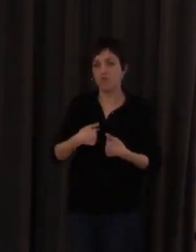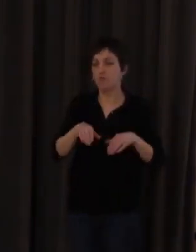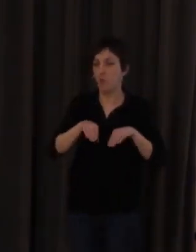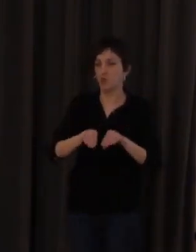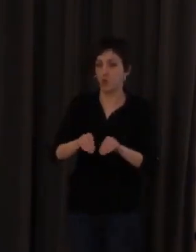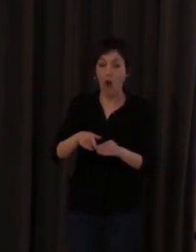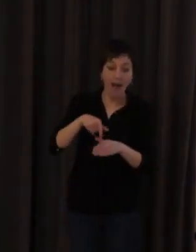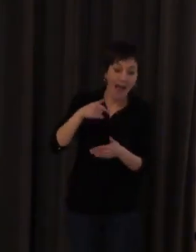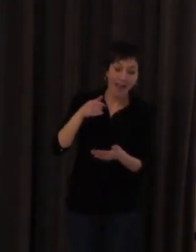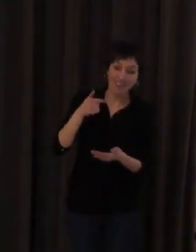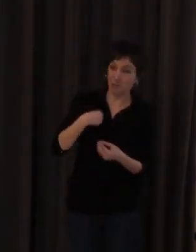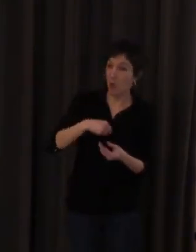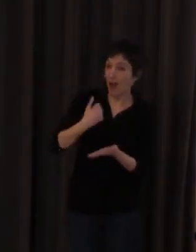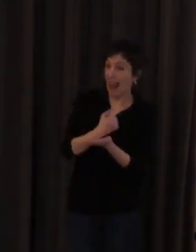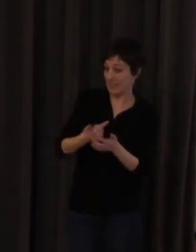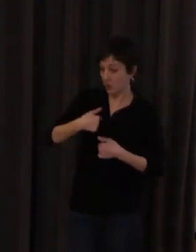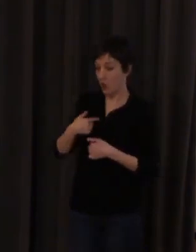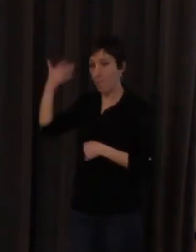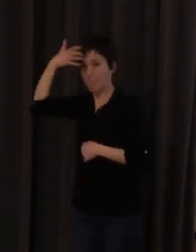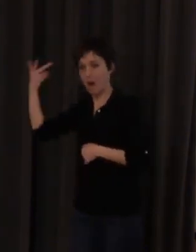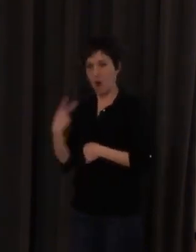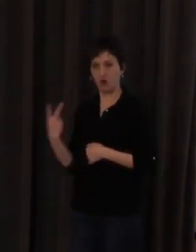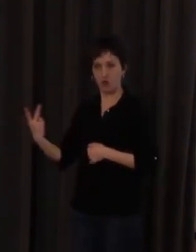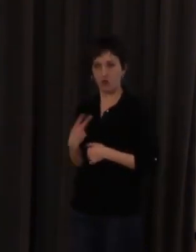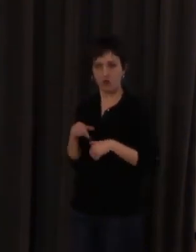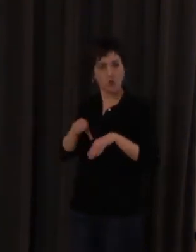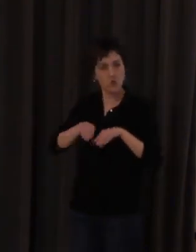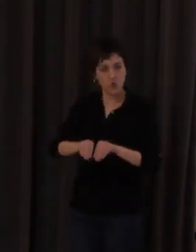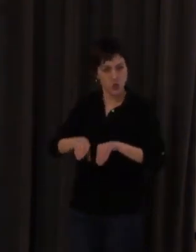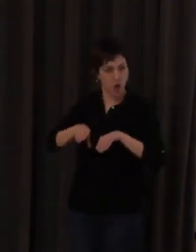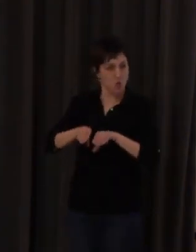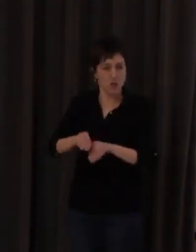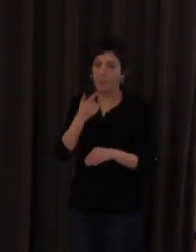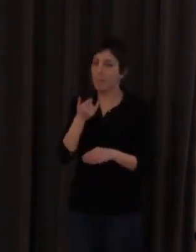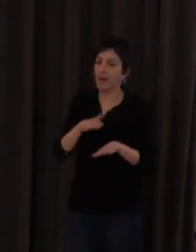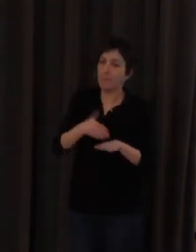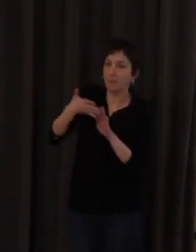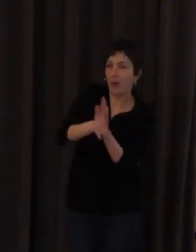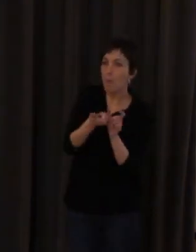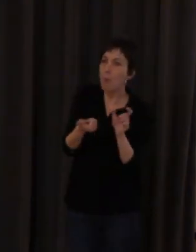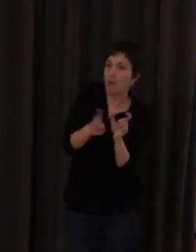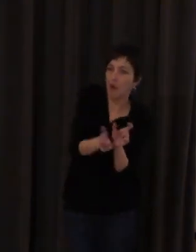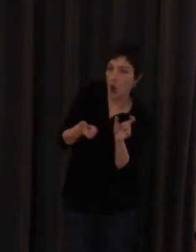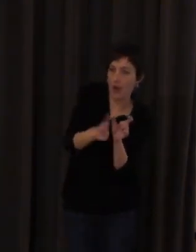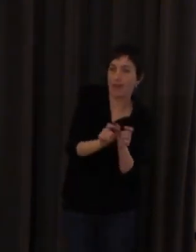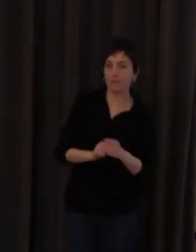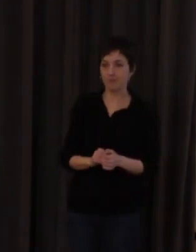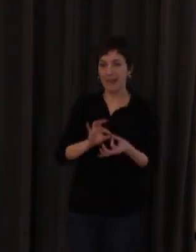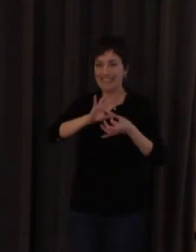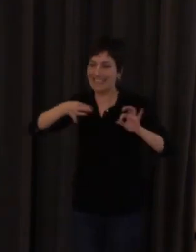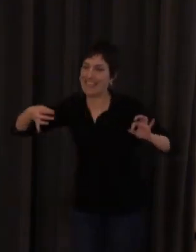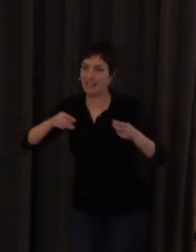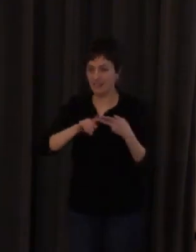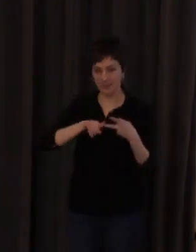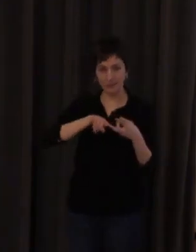en clase tanto Paco como yo la seguimos a pies juntillas y nos sirve para hablar de morfología nos sirve para hablar de sintaxis nos